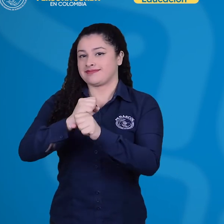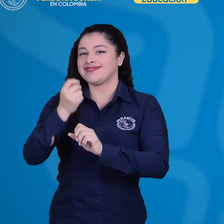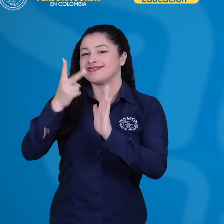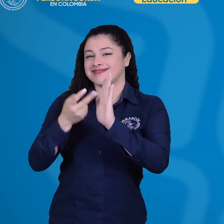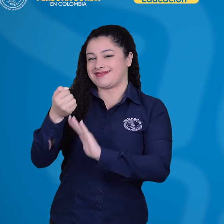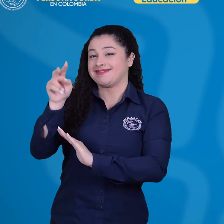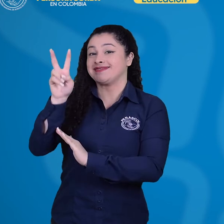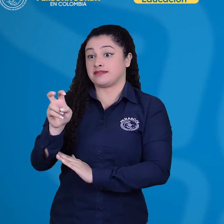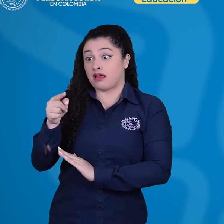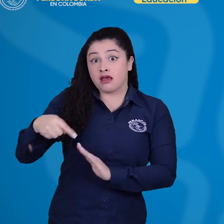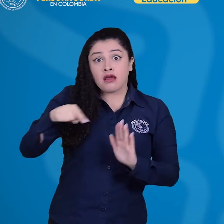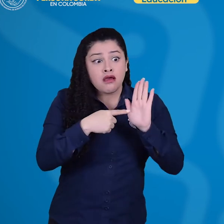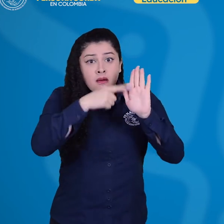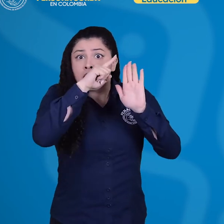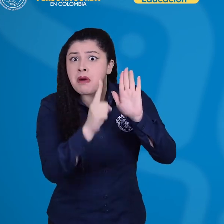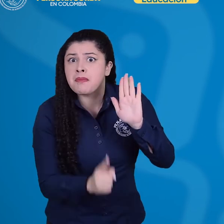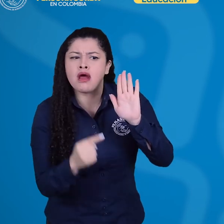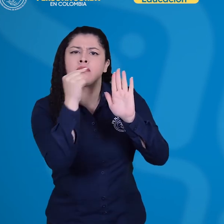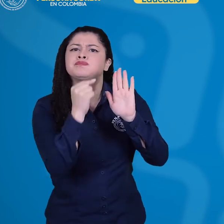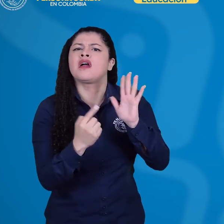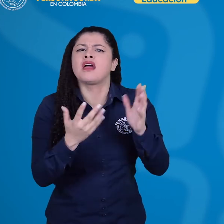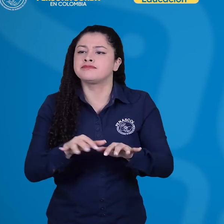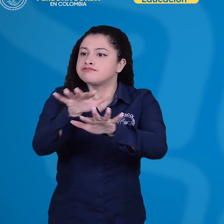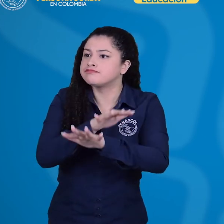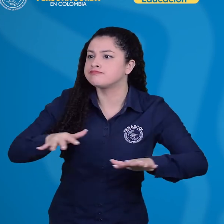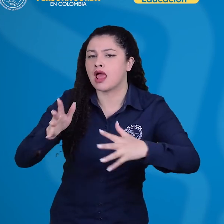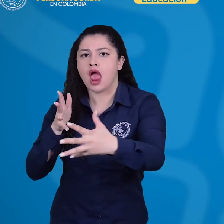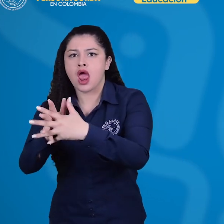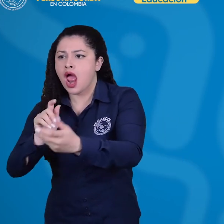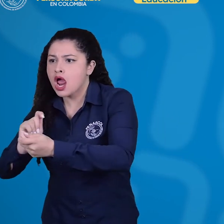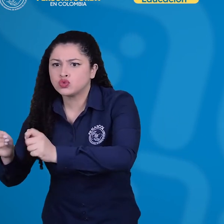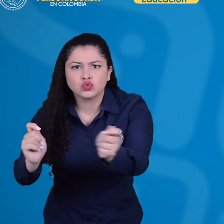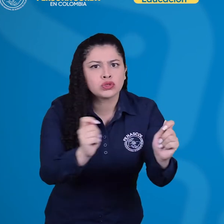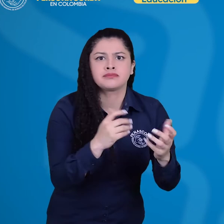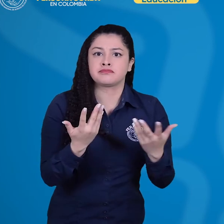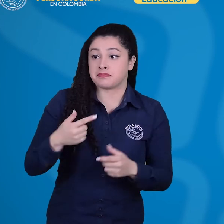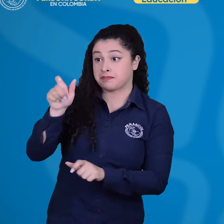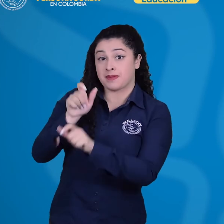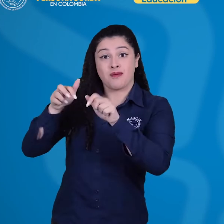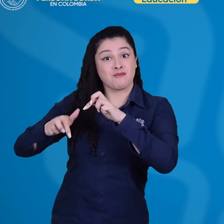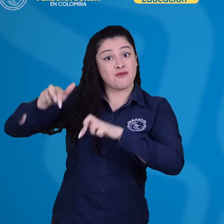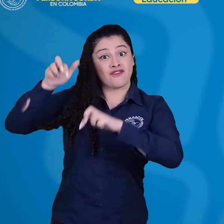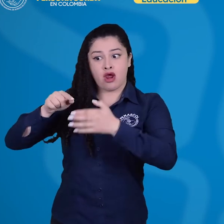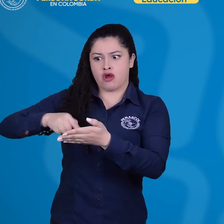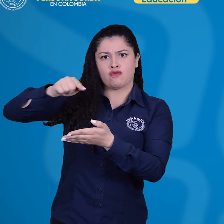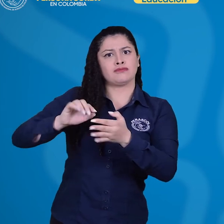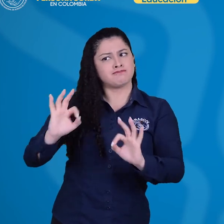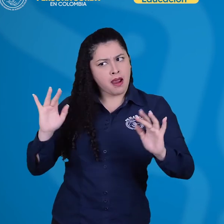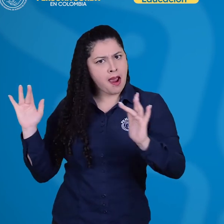2017, en relación con la realización de ajustes razonables, la contratación de